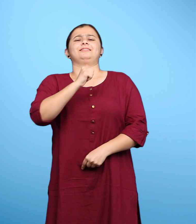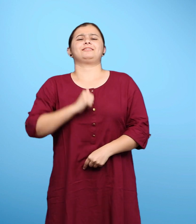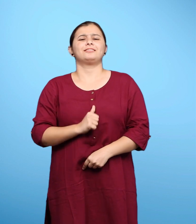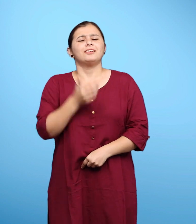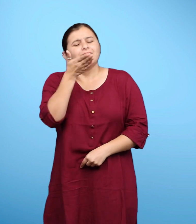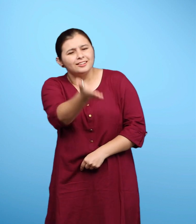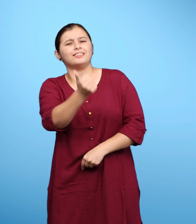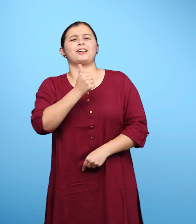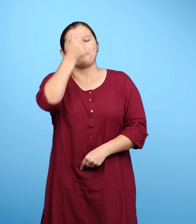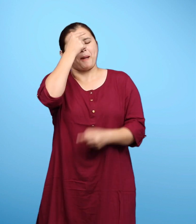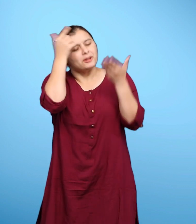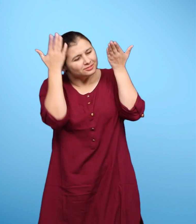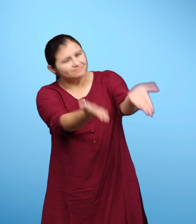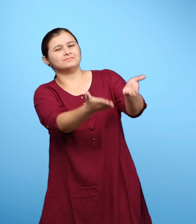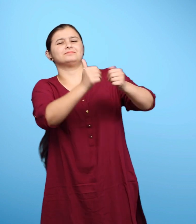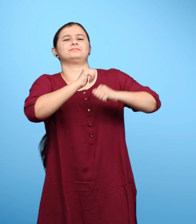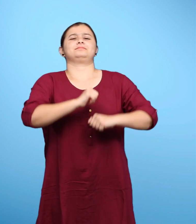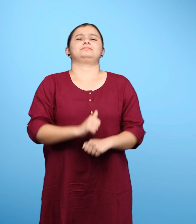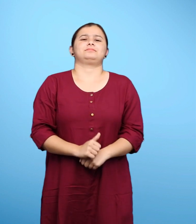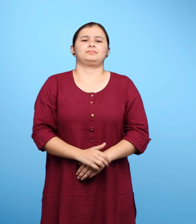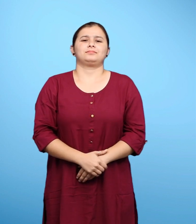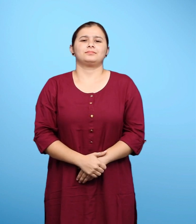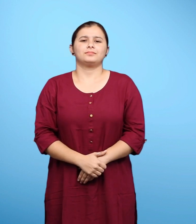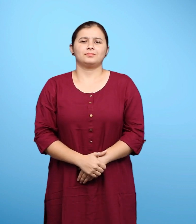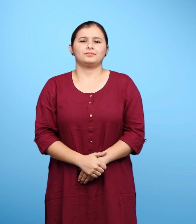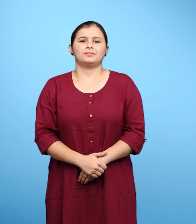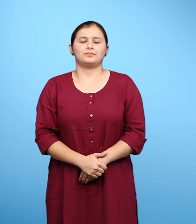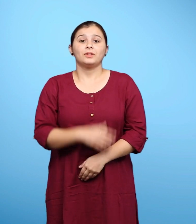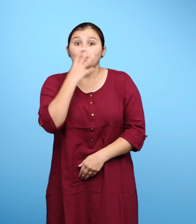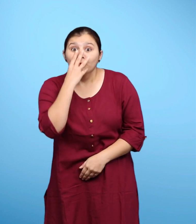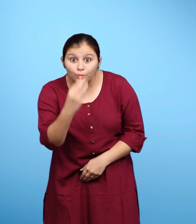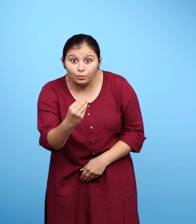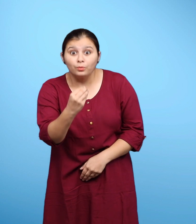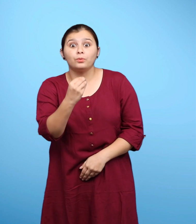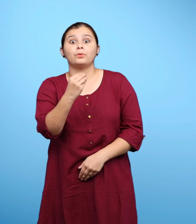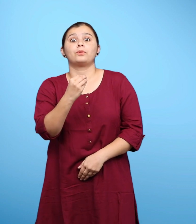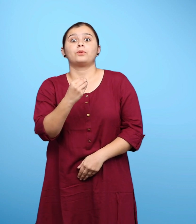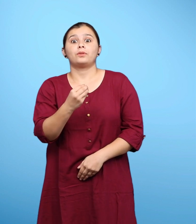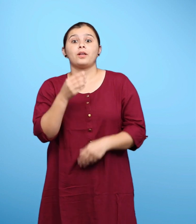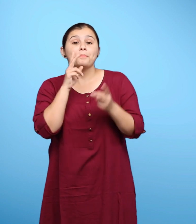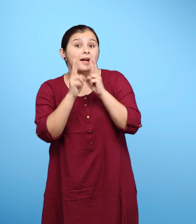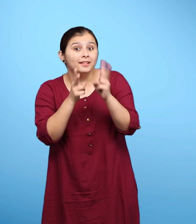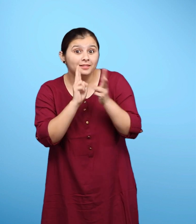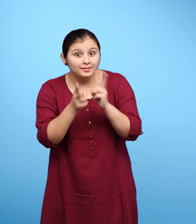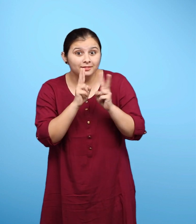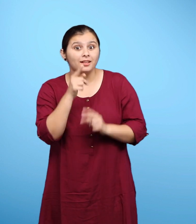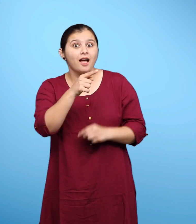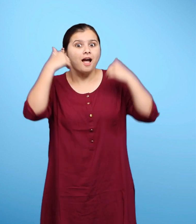है इसी लिए तुम संकट में पड़ गए सियार की बात गधे की समझ में आ गई